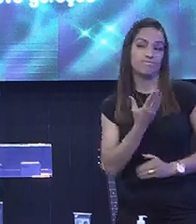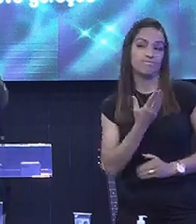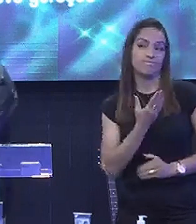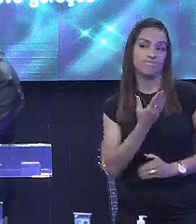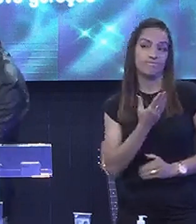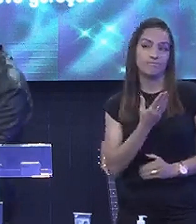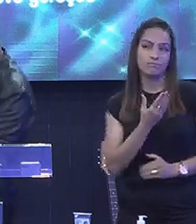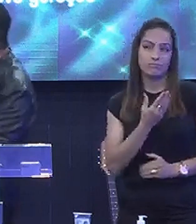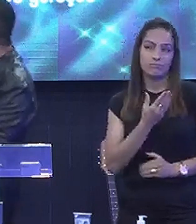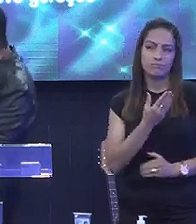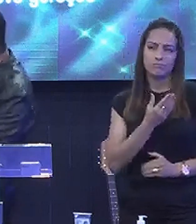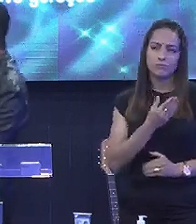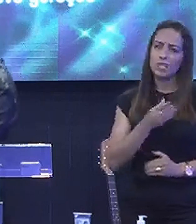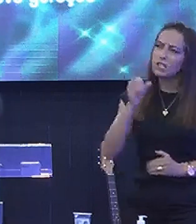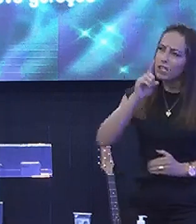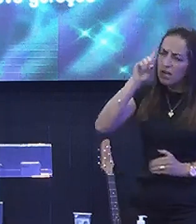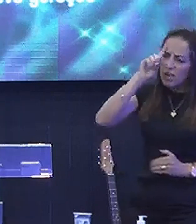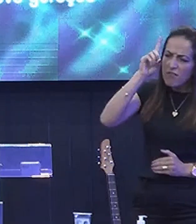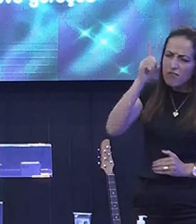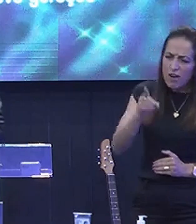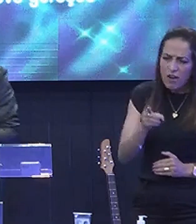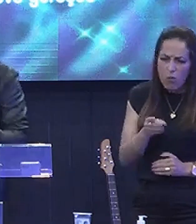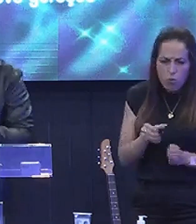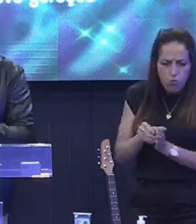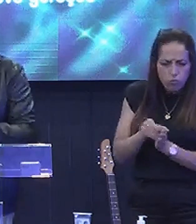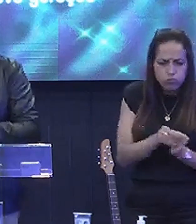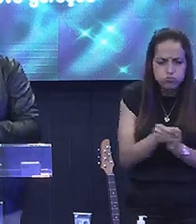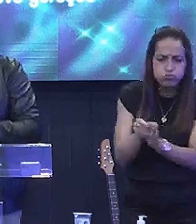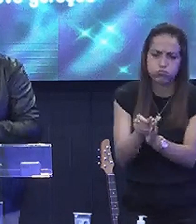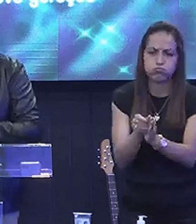Ele que vai te conduzir Para cada processo